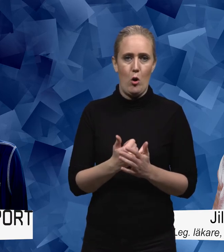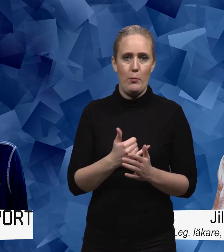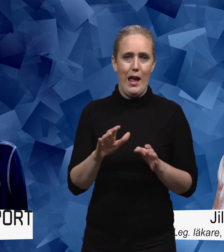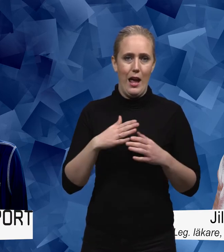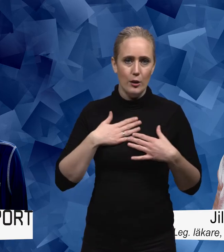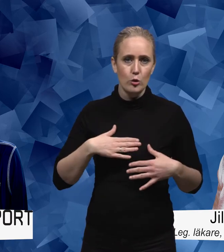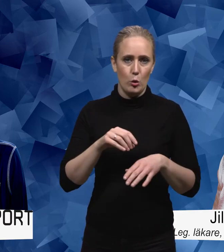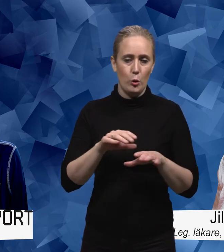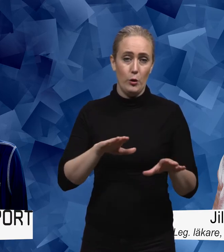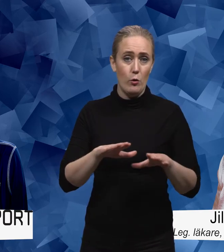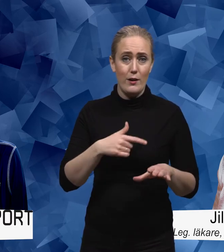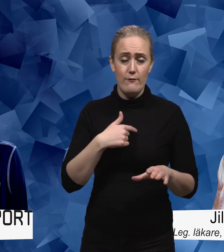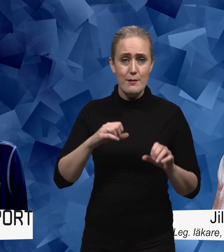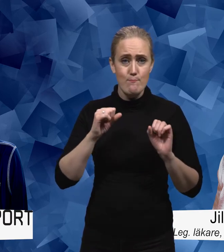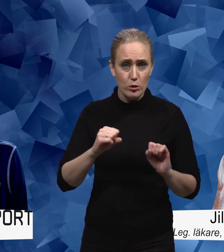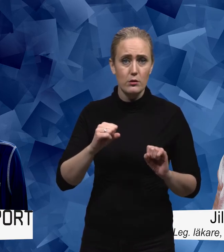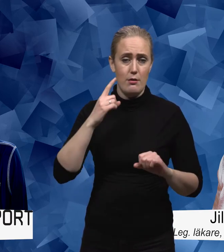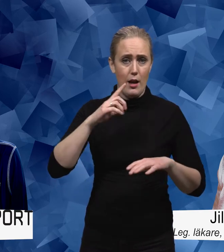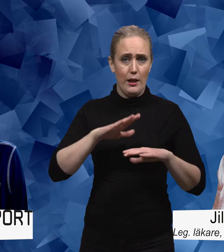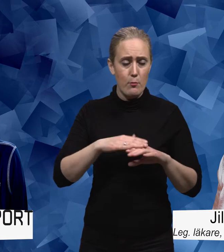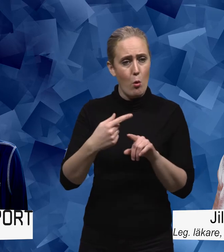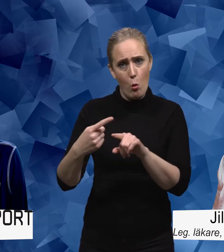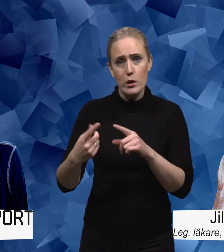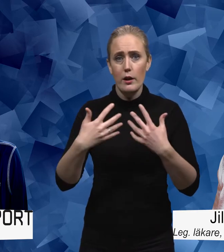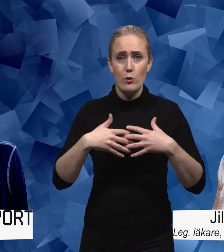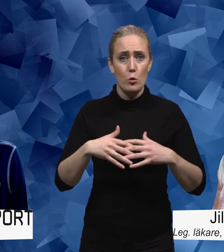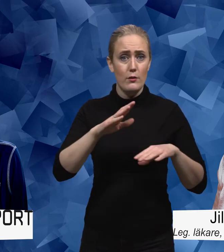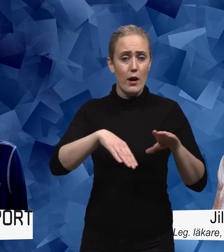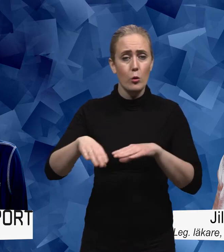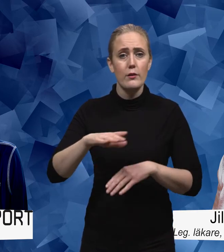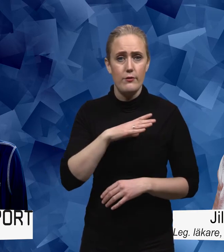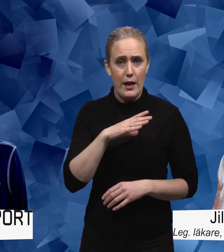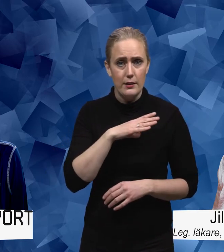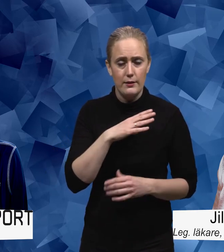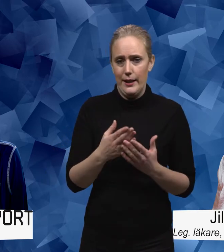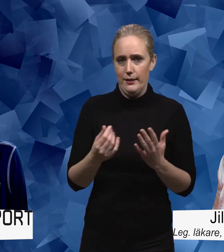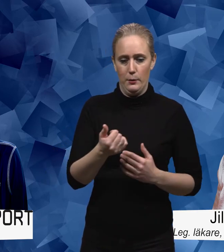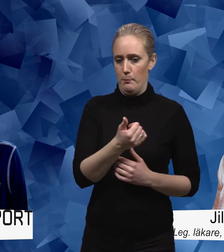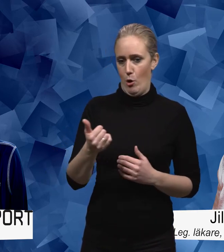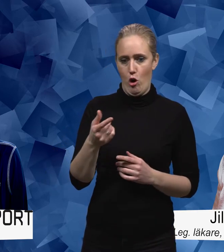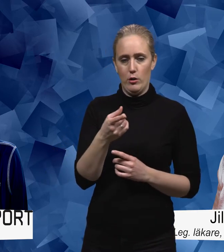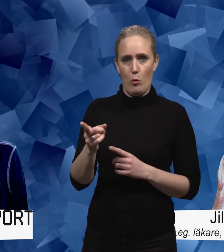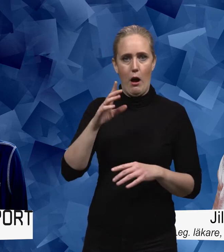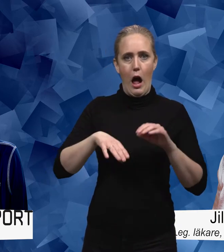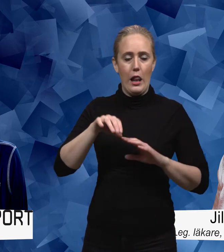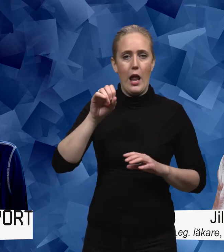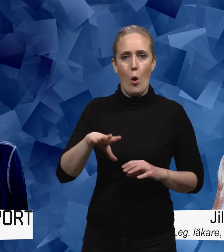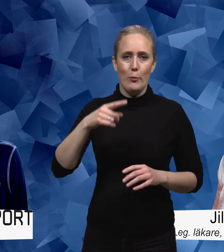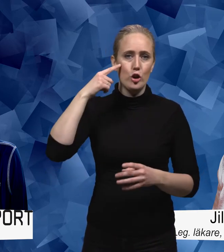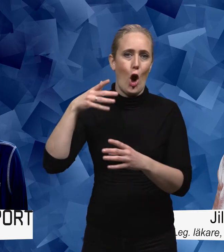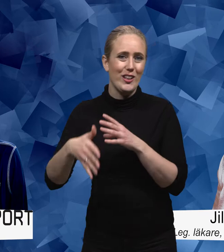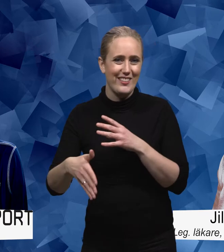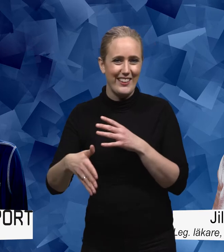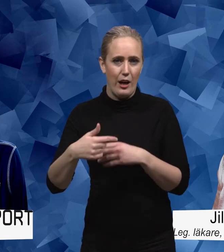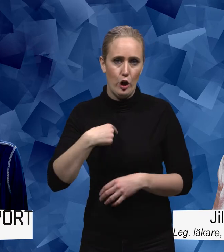och sjukvården att ta hänsyn till till olika funktionsvariationer och inte bara de som handlar då om de psykiatriska.